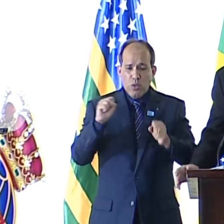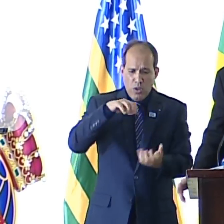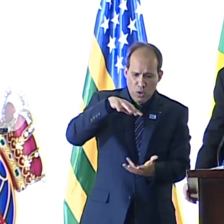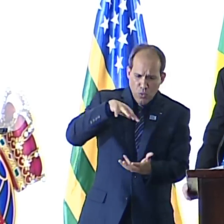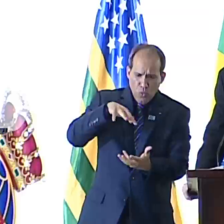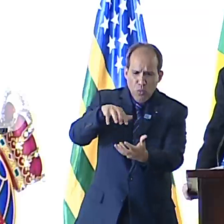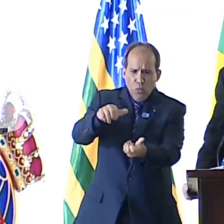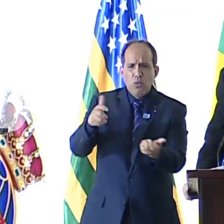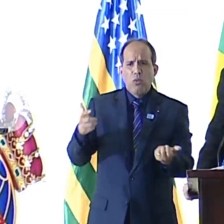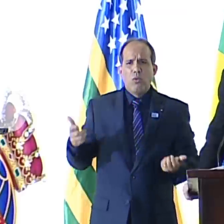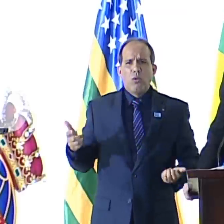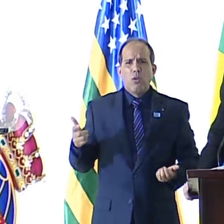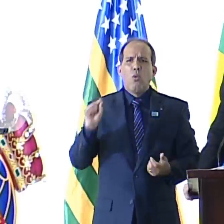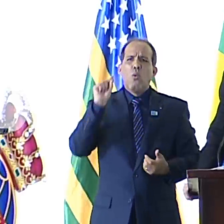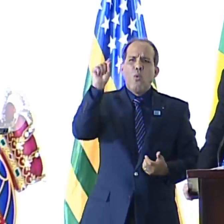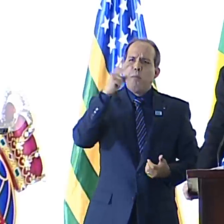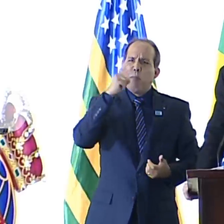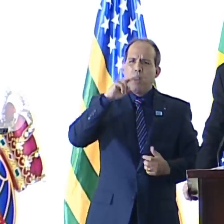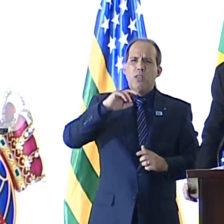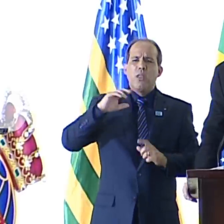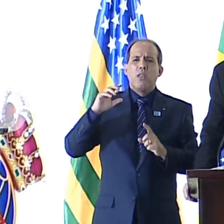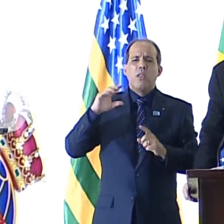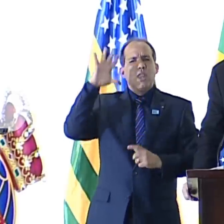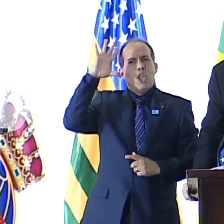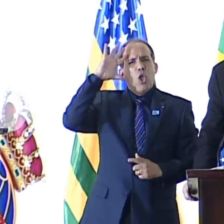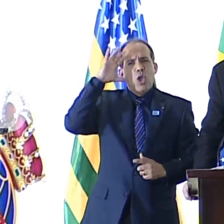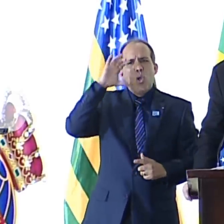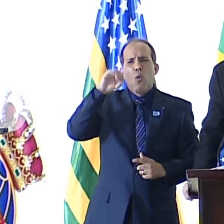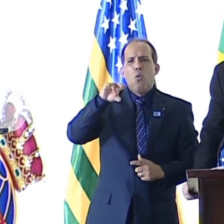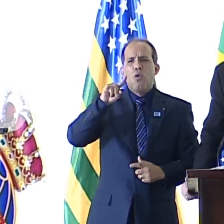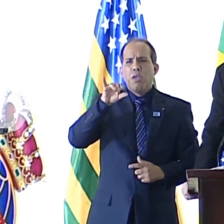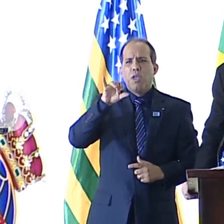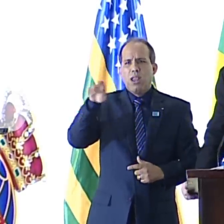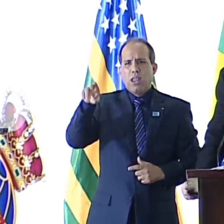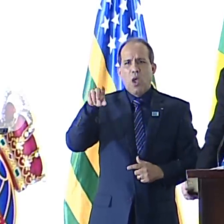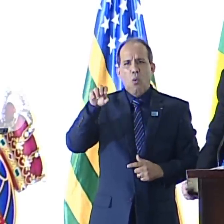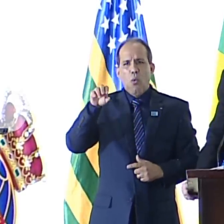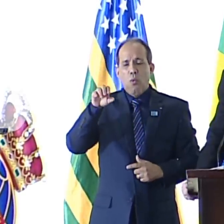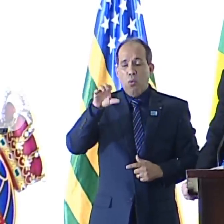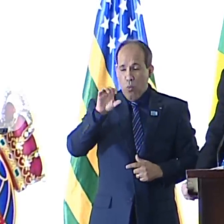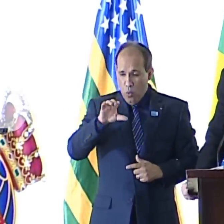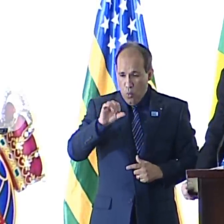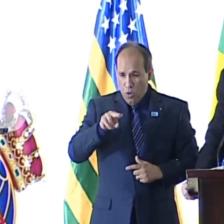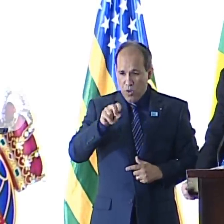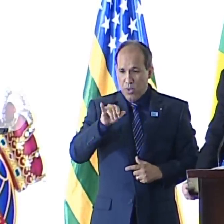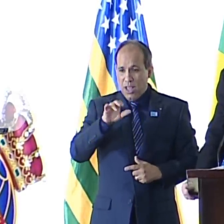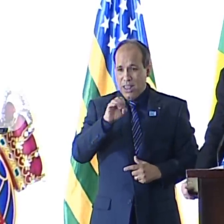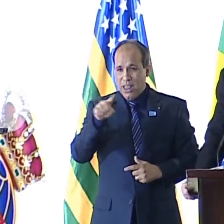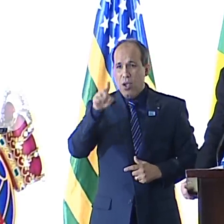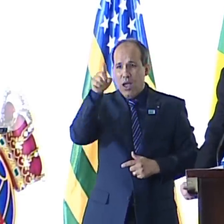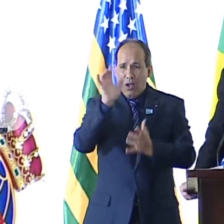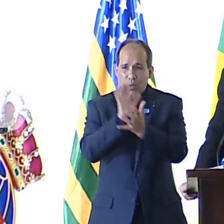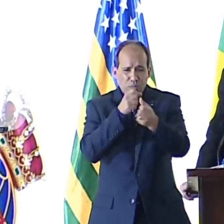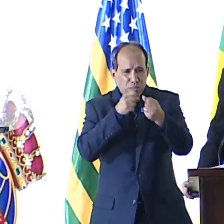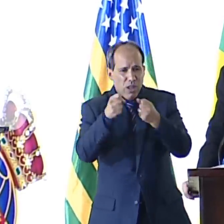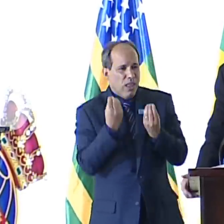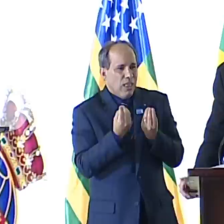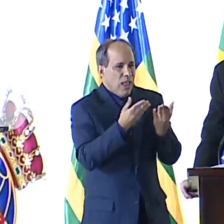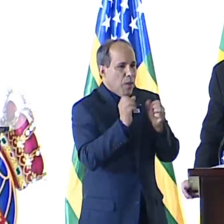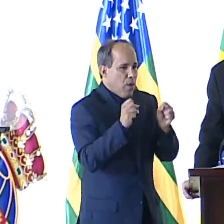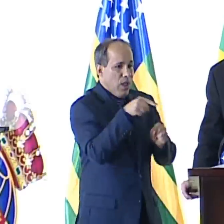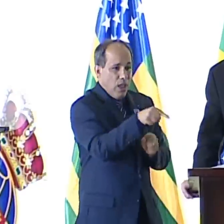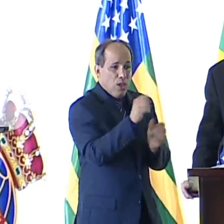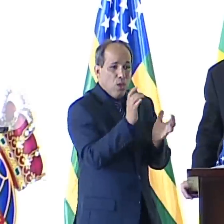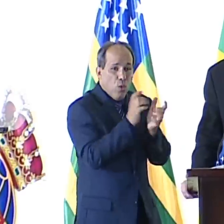Não, não pode ser, deve ser a teoria da conspiração. Isso de que a mídia está manipulando a informação para dar poder a este ou aquele grupo de interesses?